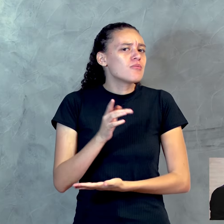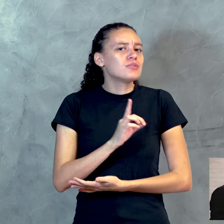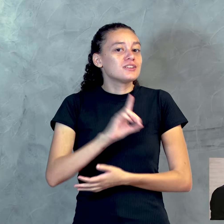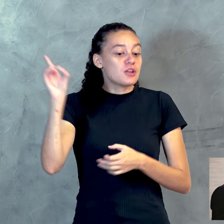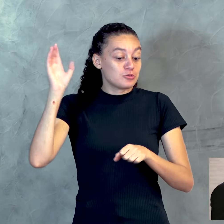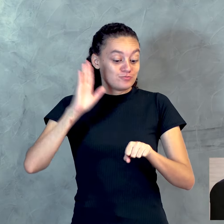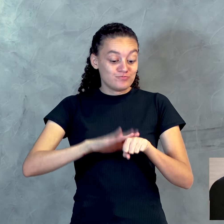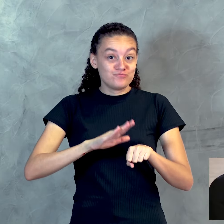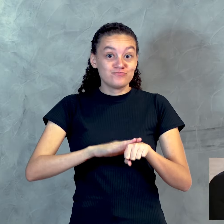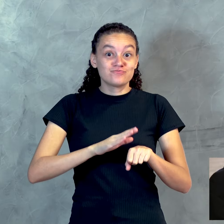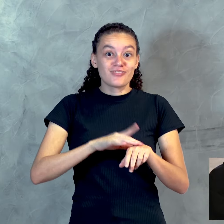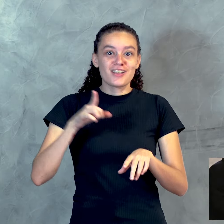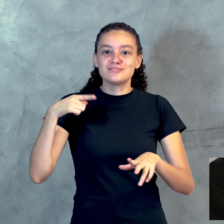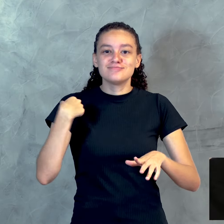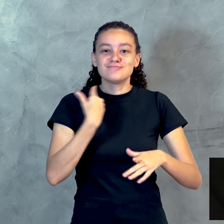nas nossas vidas.